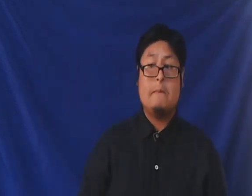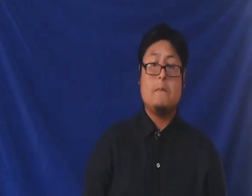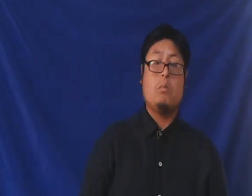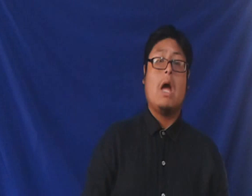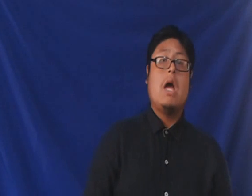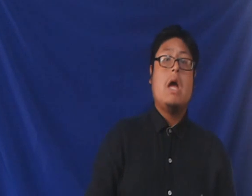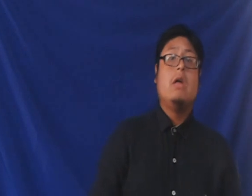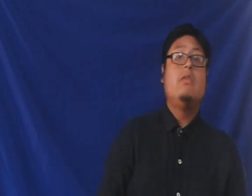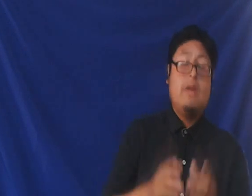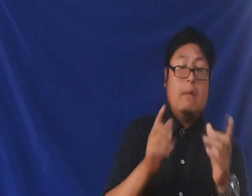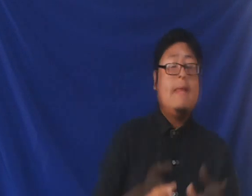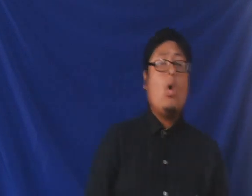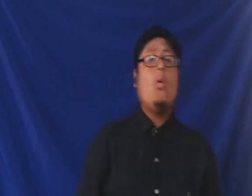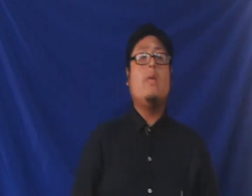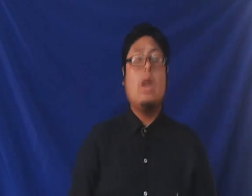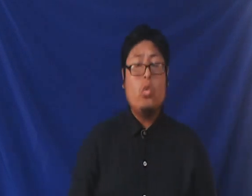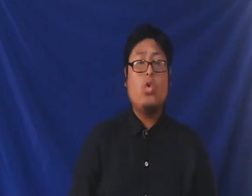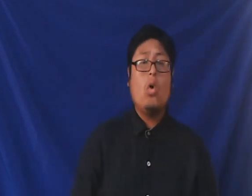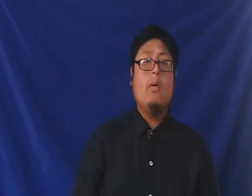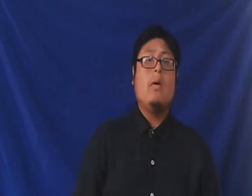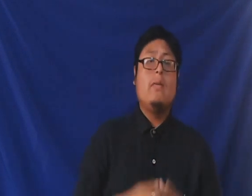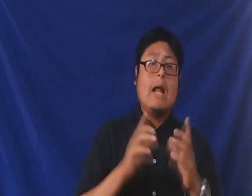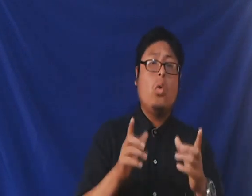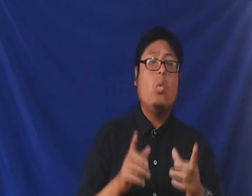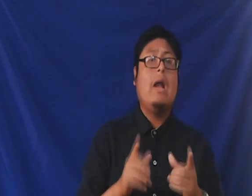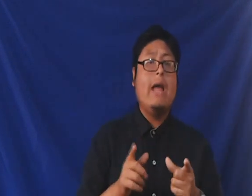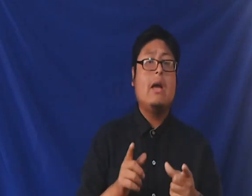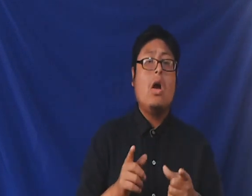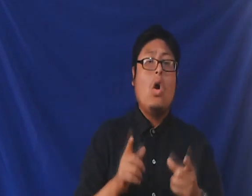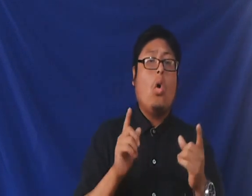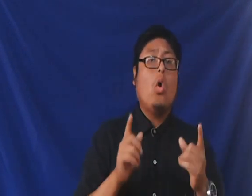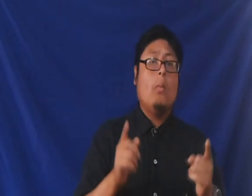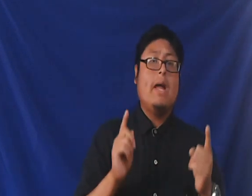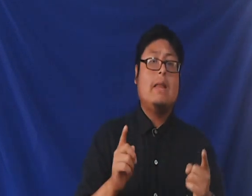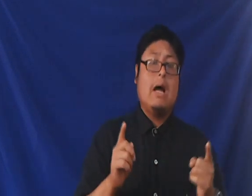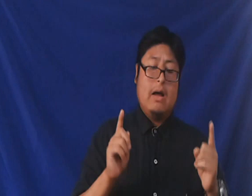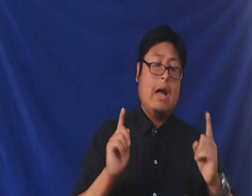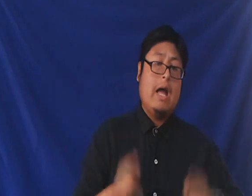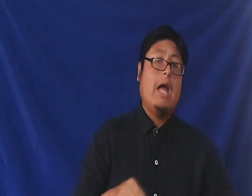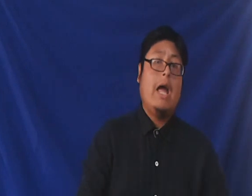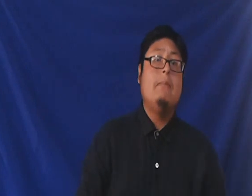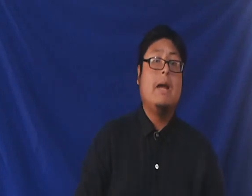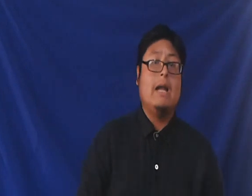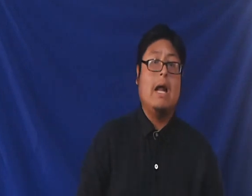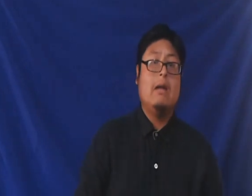si el video te gustó dale un like o comenta en mi canal no